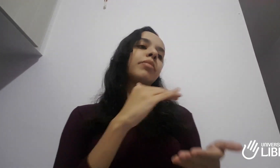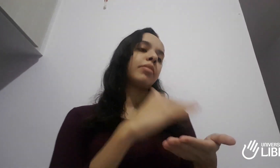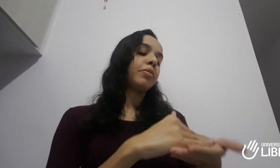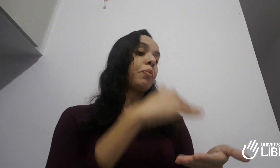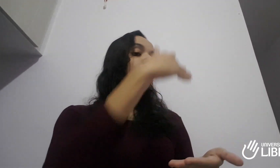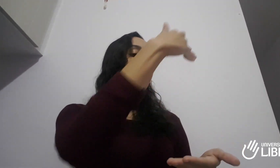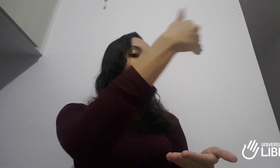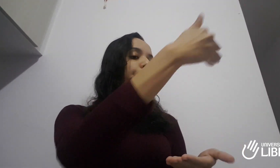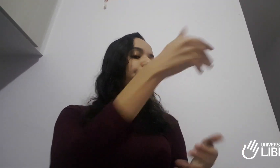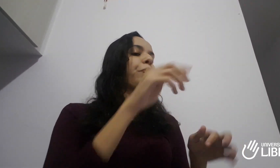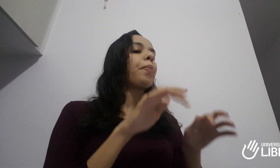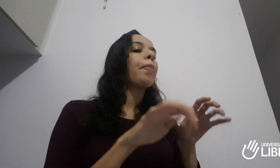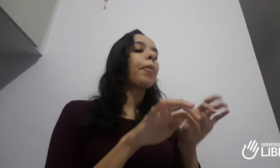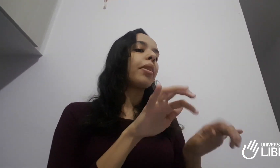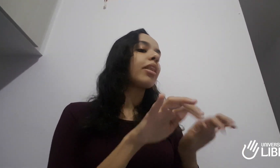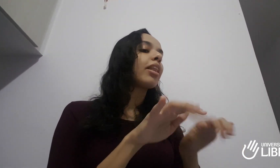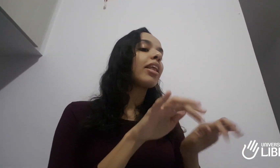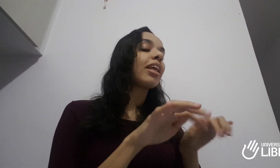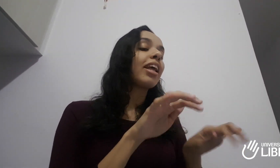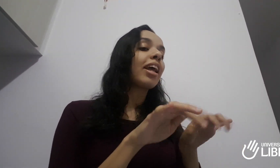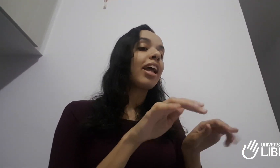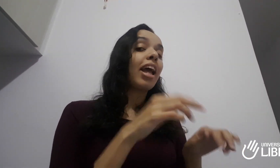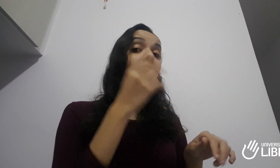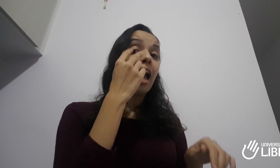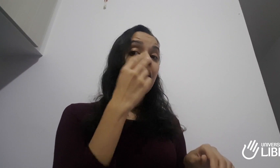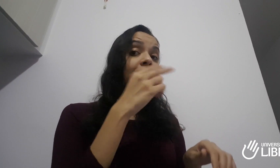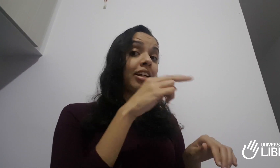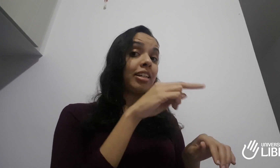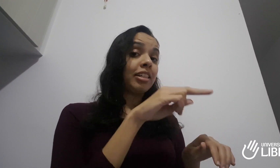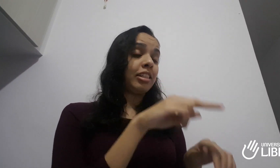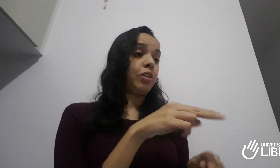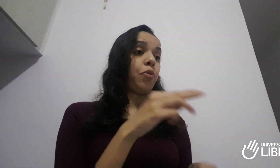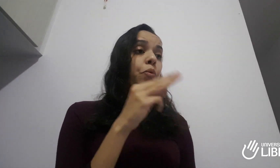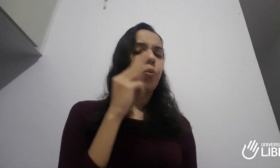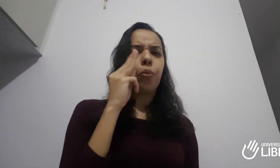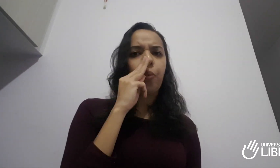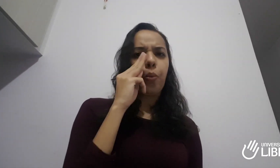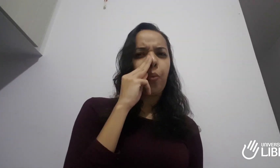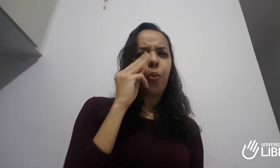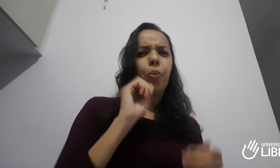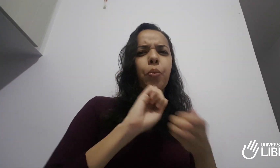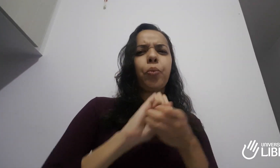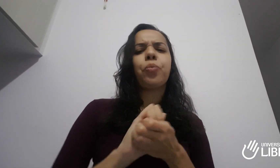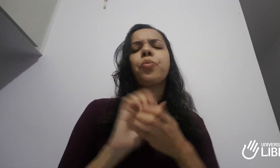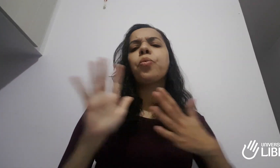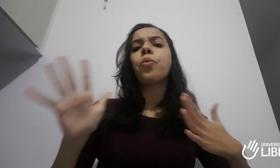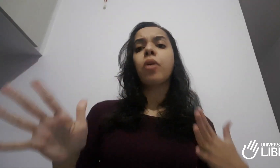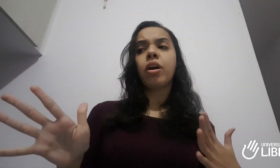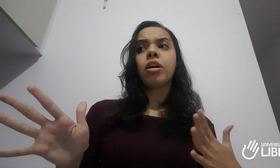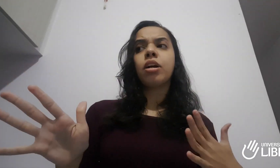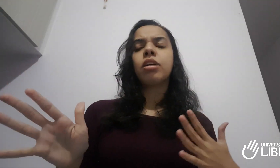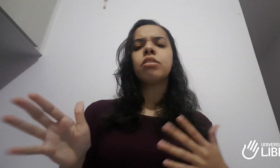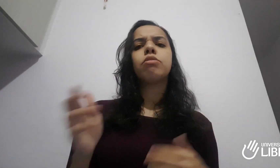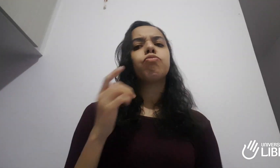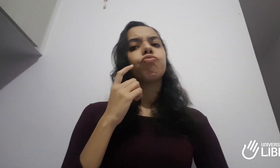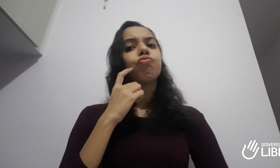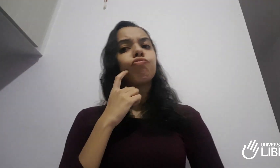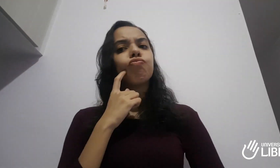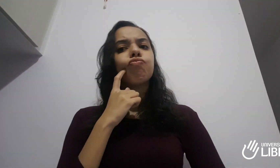corretamente. E eu fui pesquisar na internet como aprender a Libras de forma eficiente. Até que eu